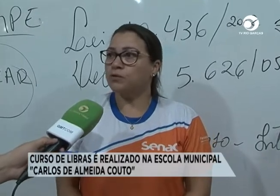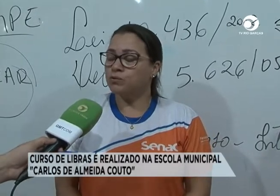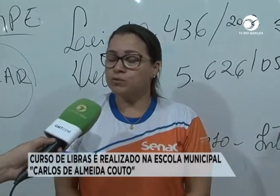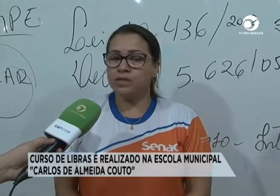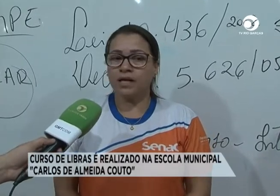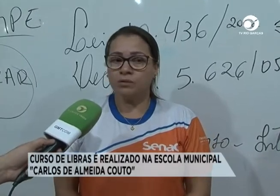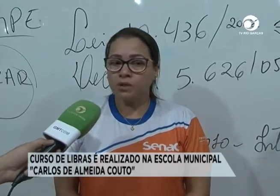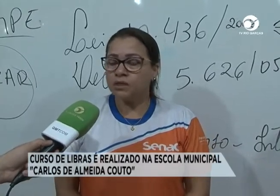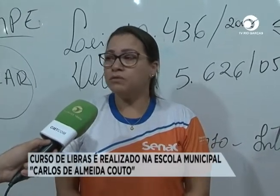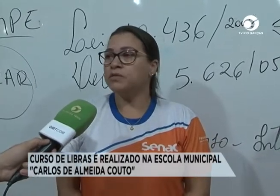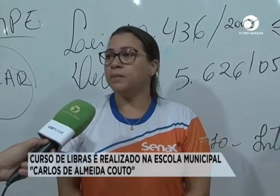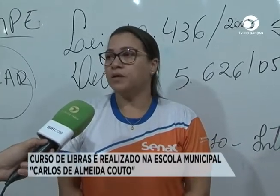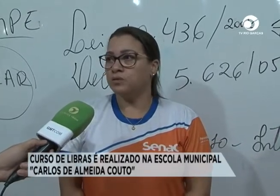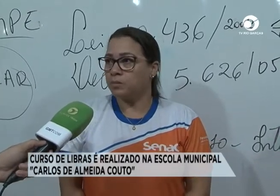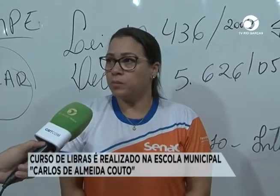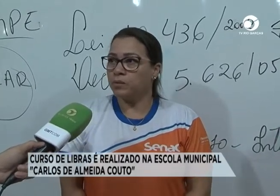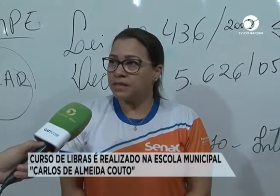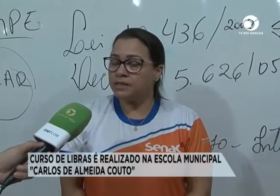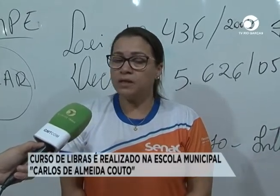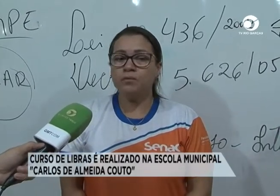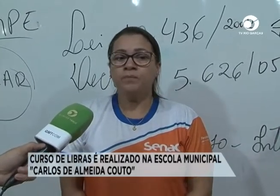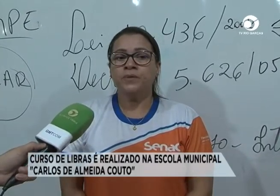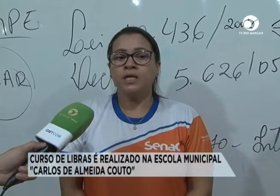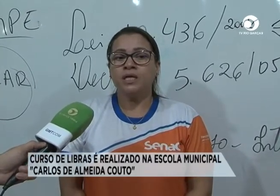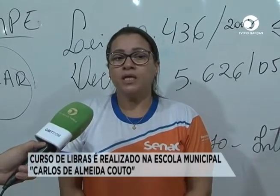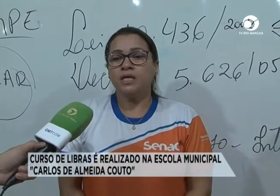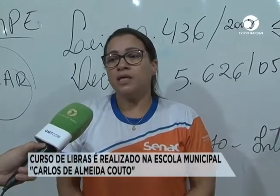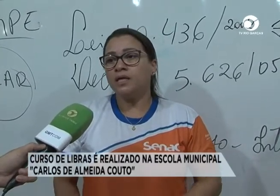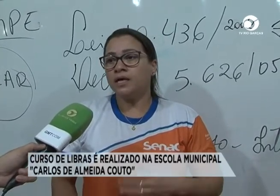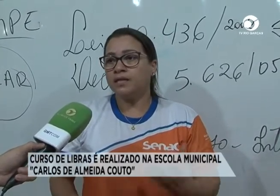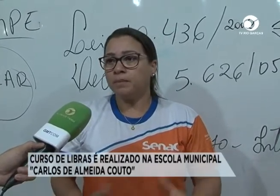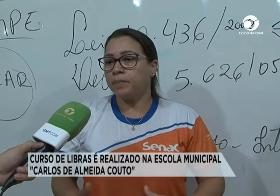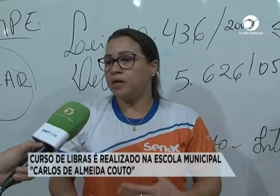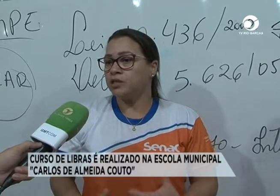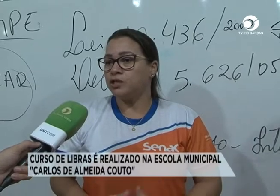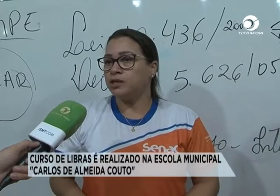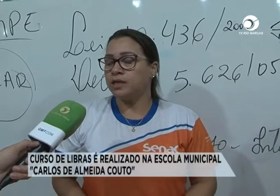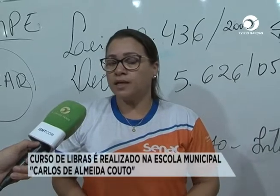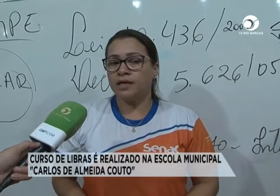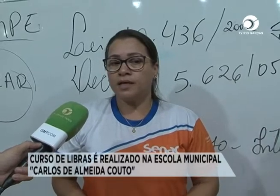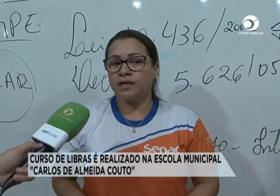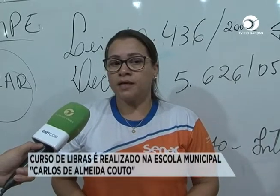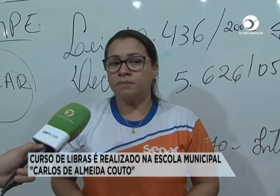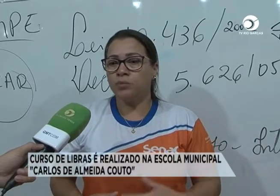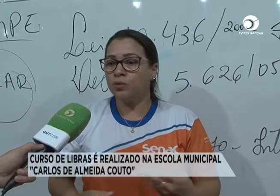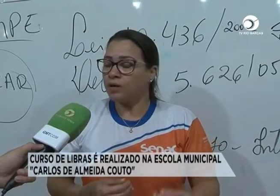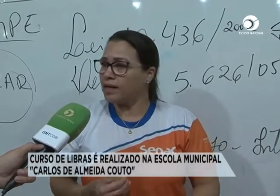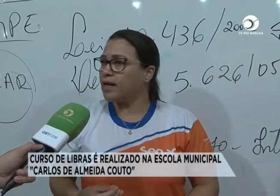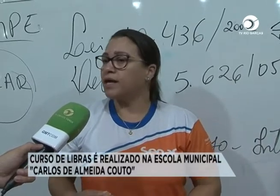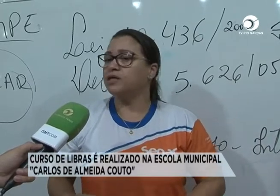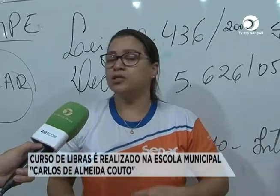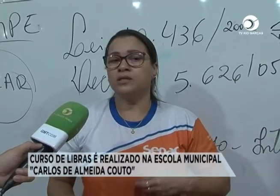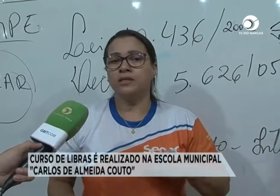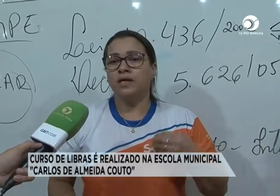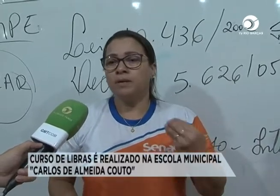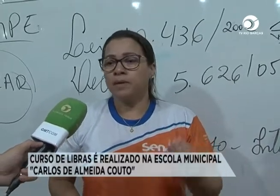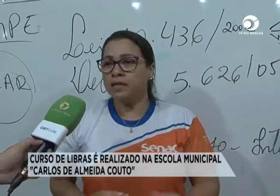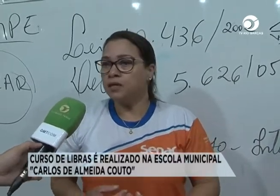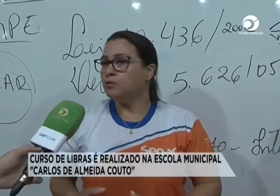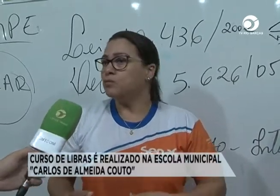cursos gratuitos para toda a população, e essa parte burocrática, período,